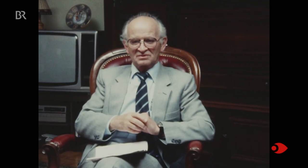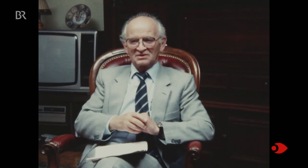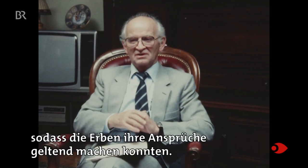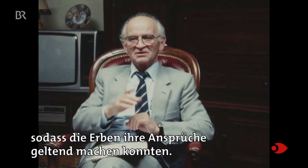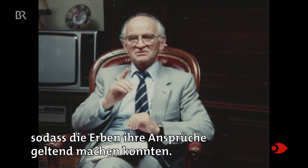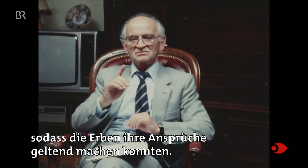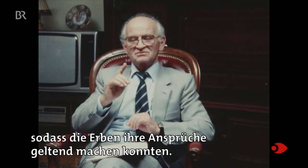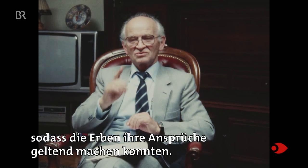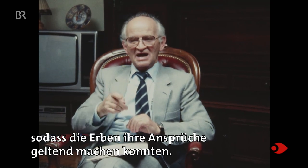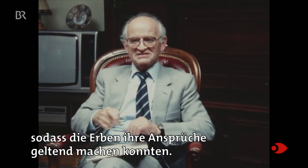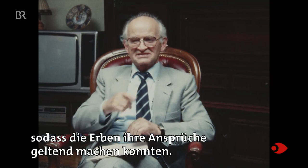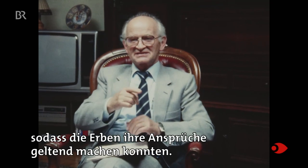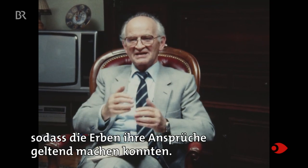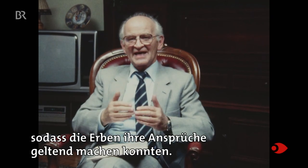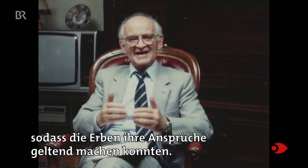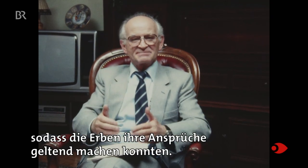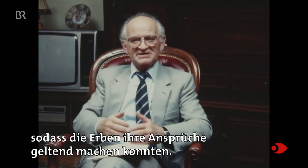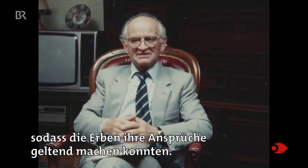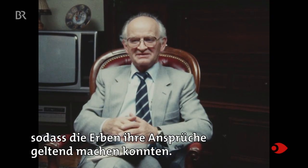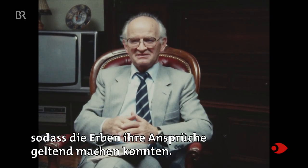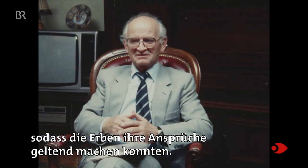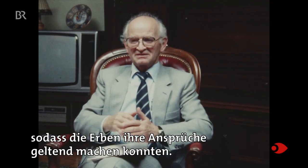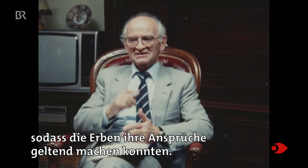Sodass die Erben ihre Ansprüche geltend machen konnten.